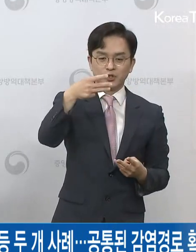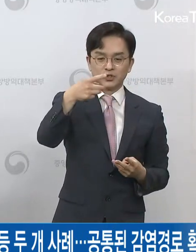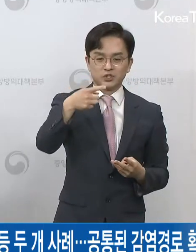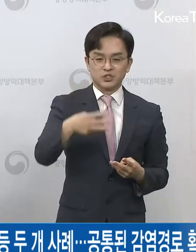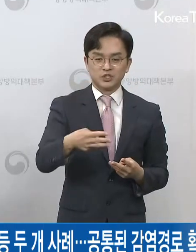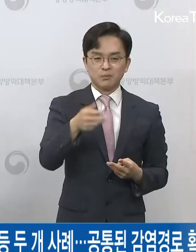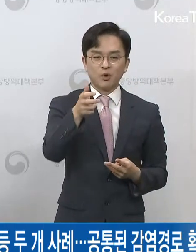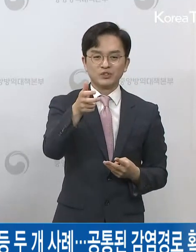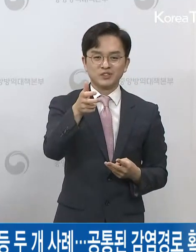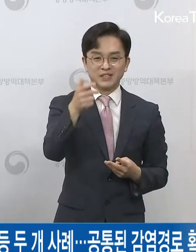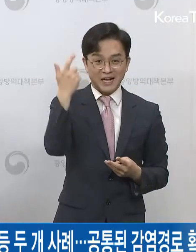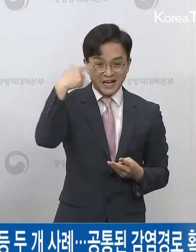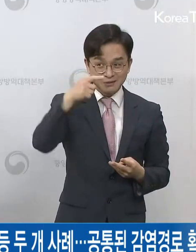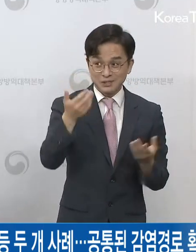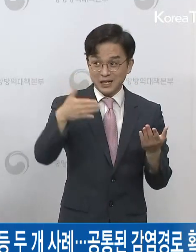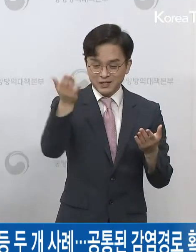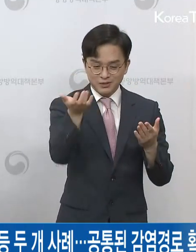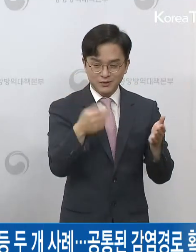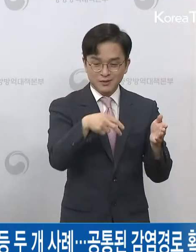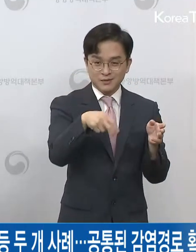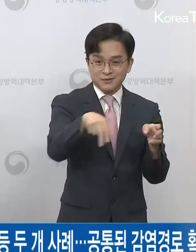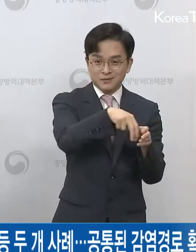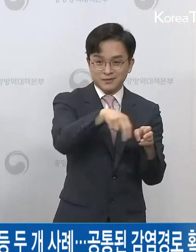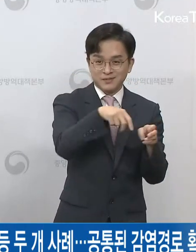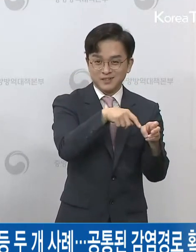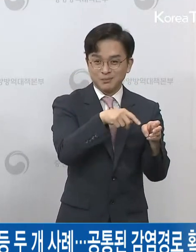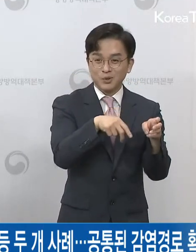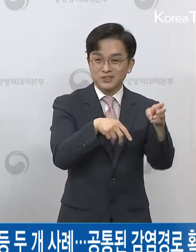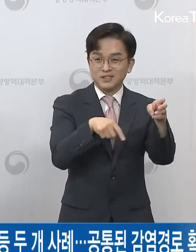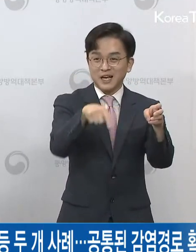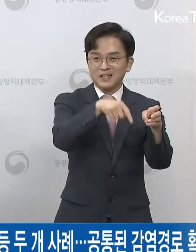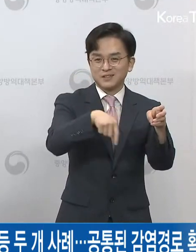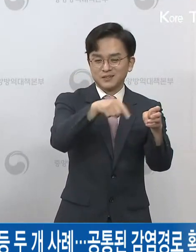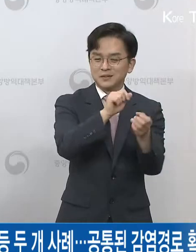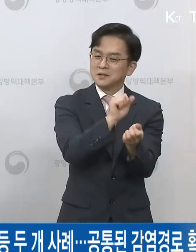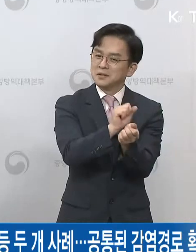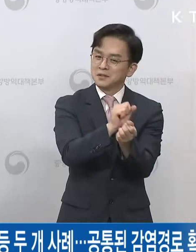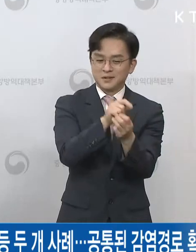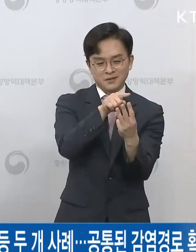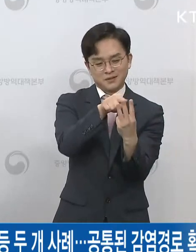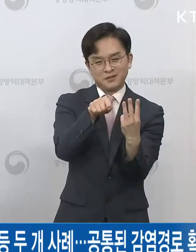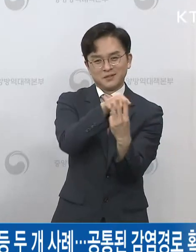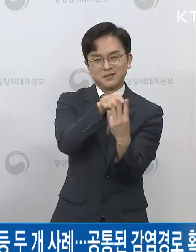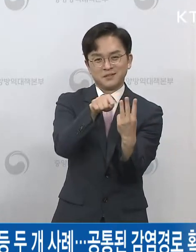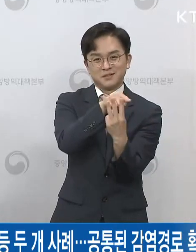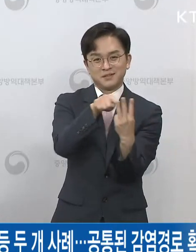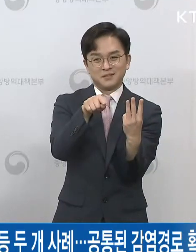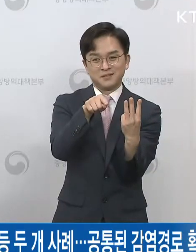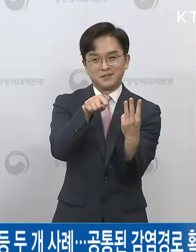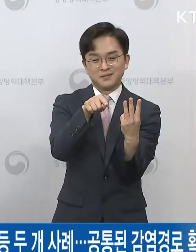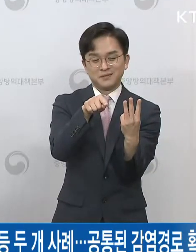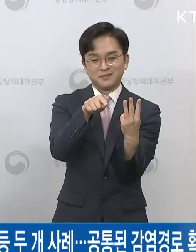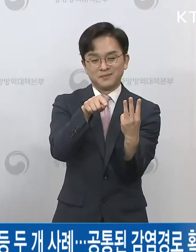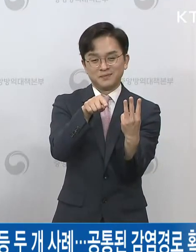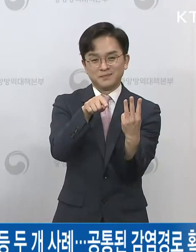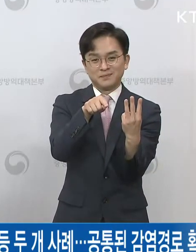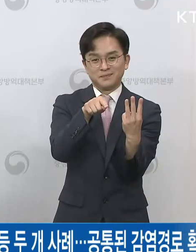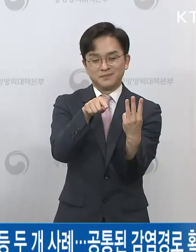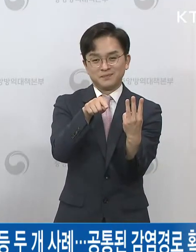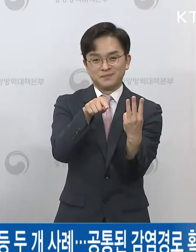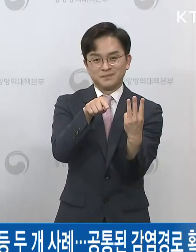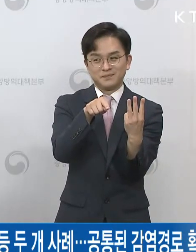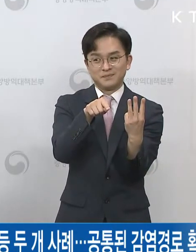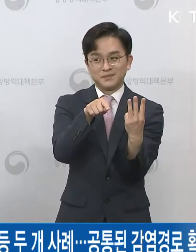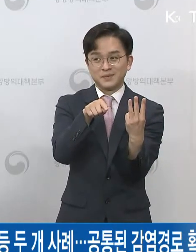감염이 일어날 수 있는 그런 지점으로 보고 있고요. 이게 한두 명에서 시작이 됐겠지만 이게 이제 여러